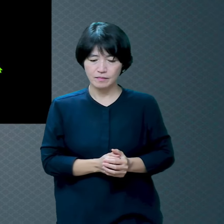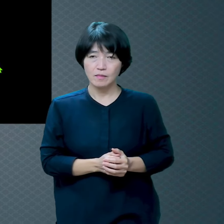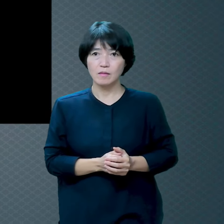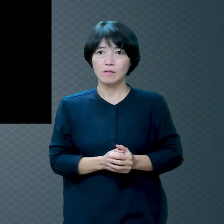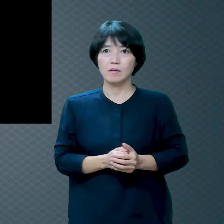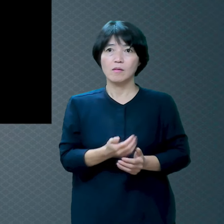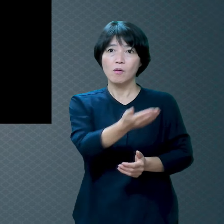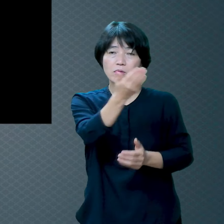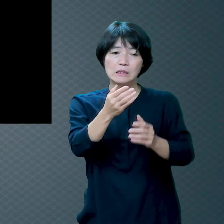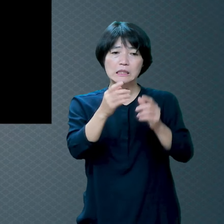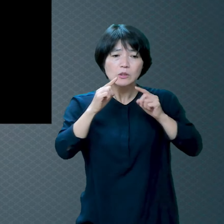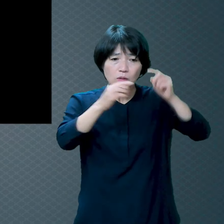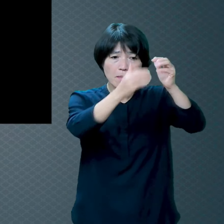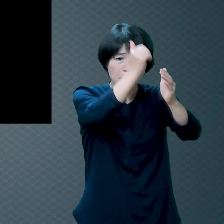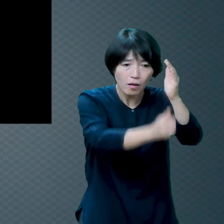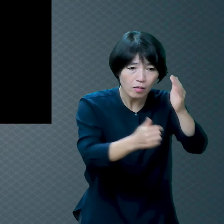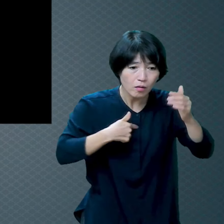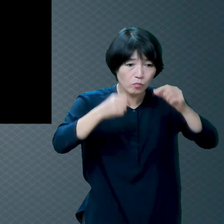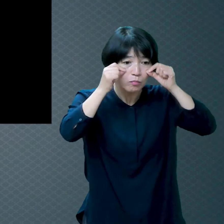여기 있어요 어떻게 하실래요